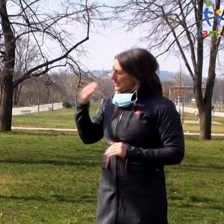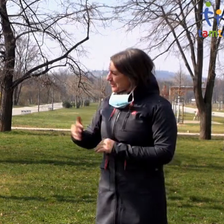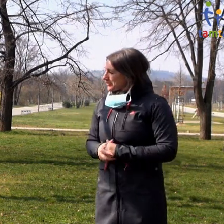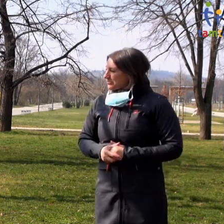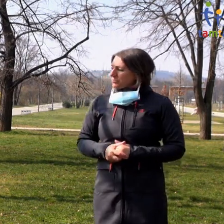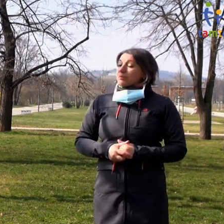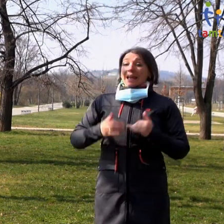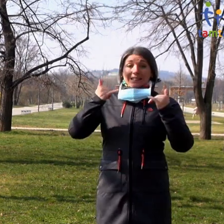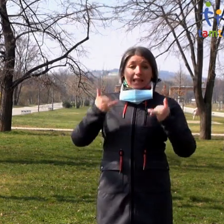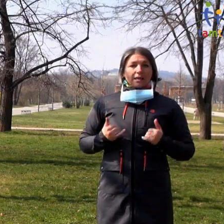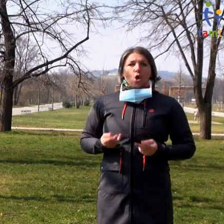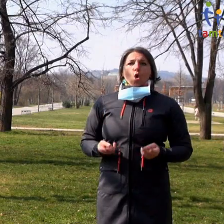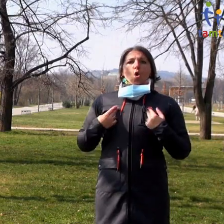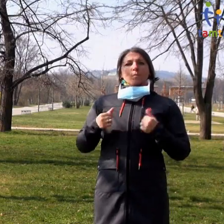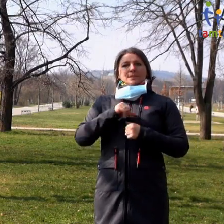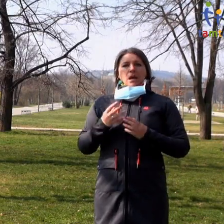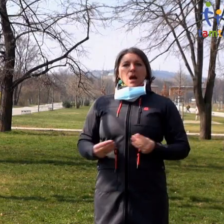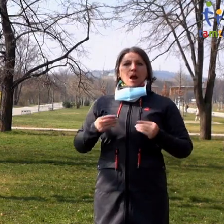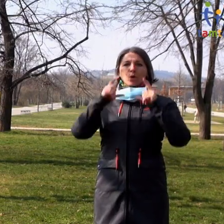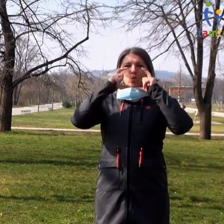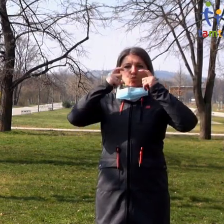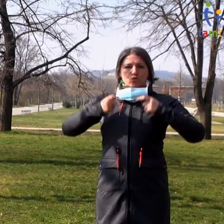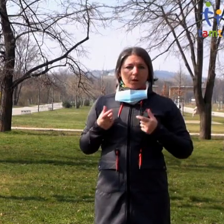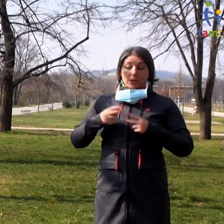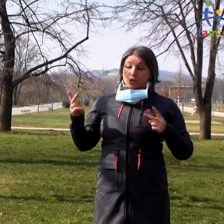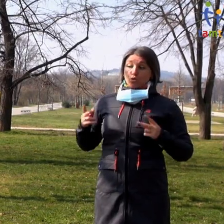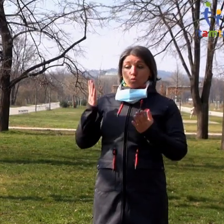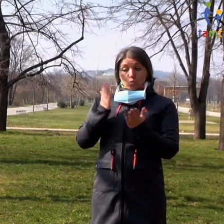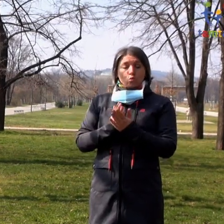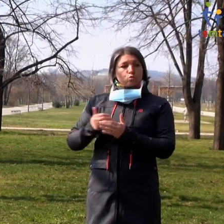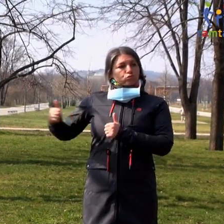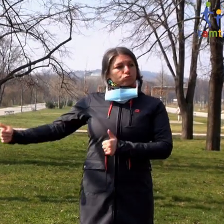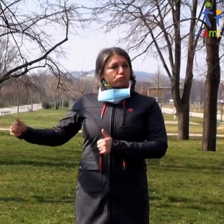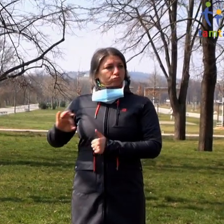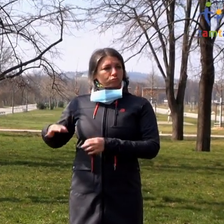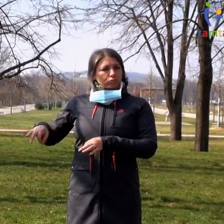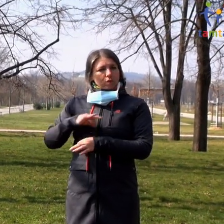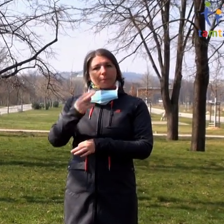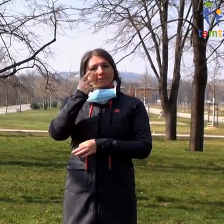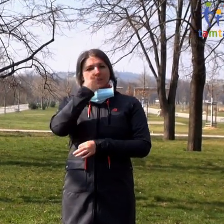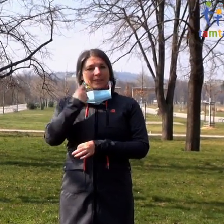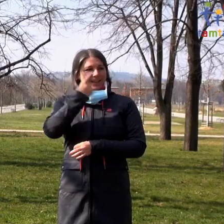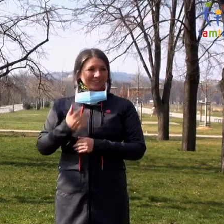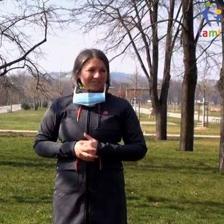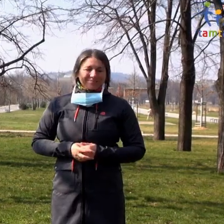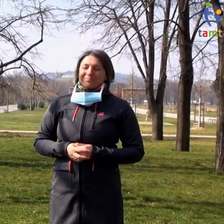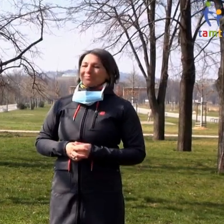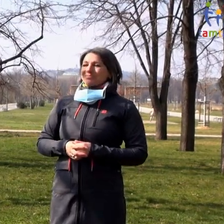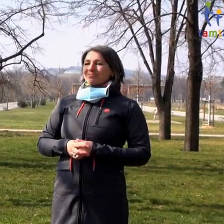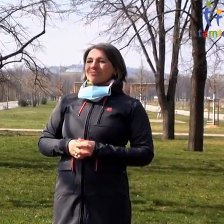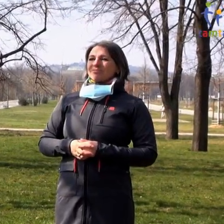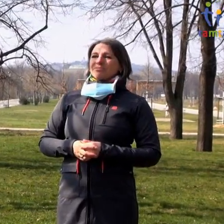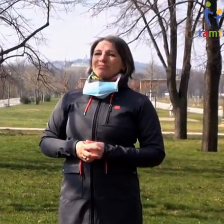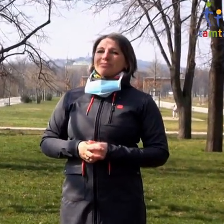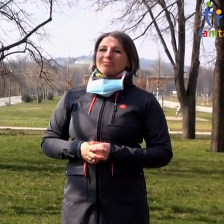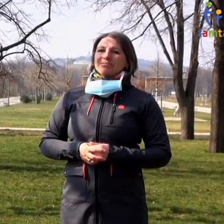Teď už si tady sundám roušku, protože jsme od sebe dál, abyste mě mohli vidět. Co